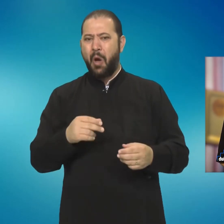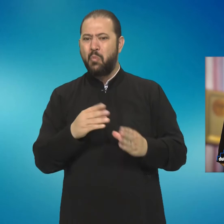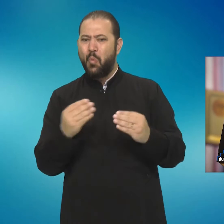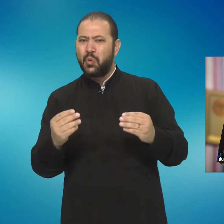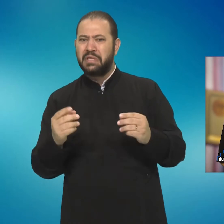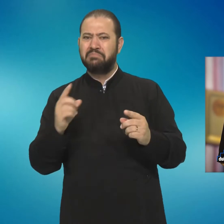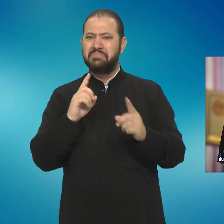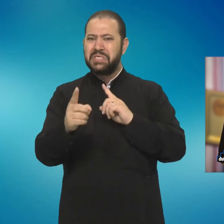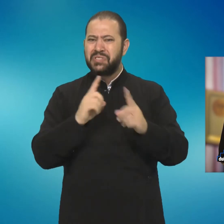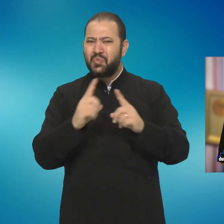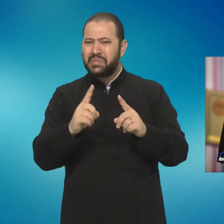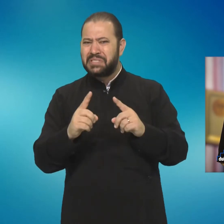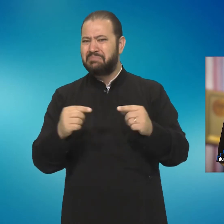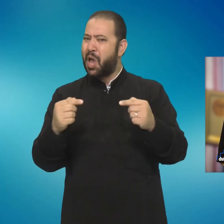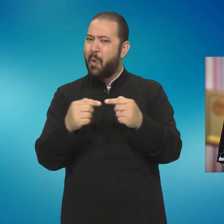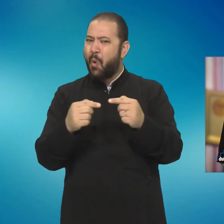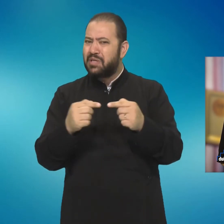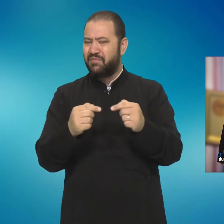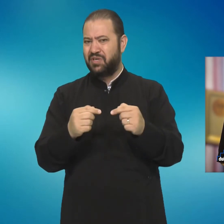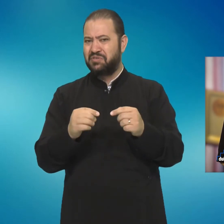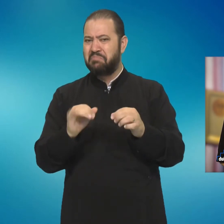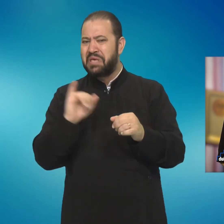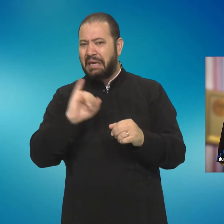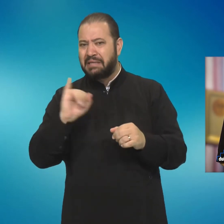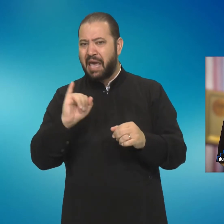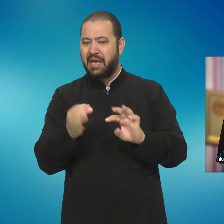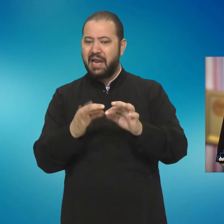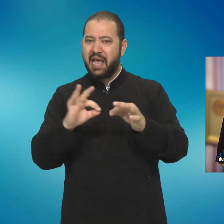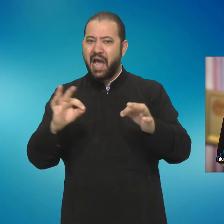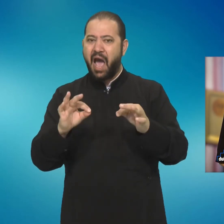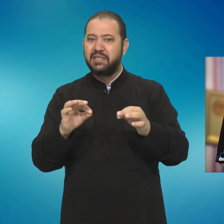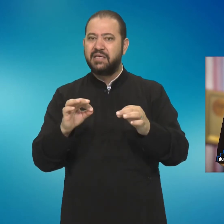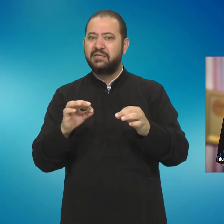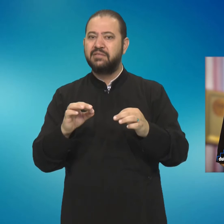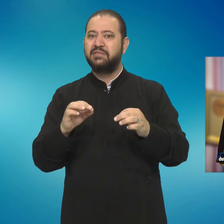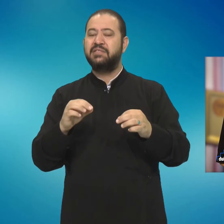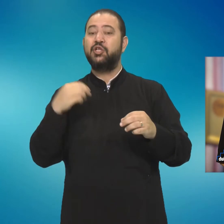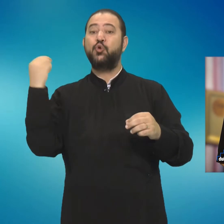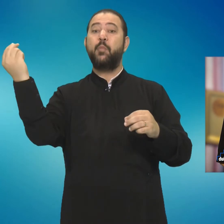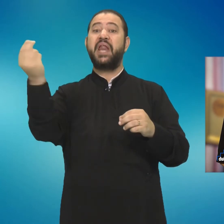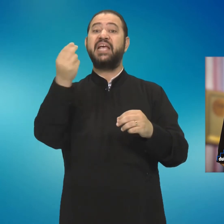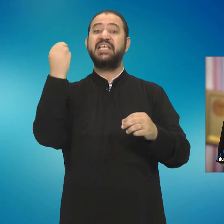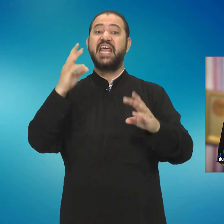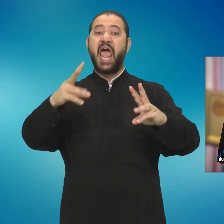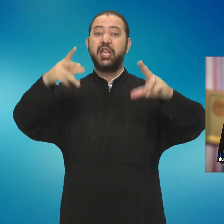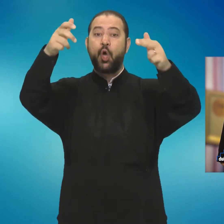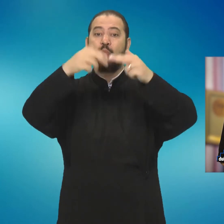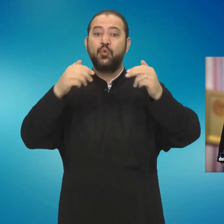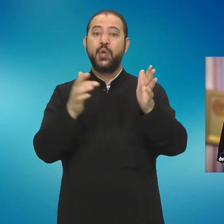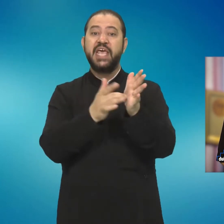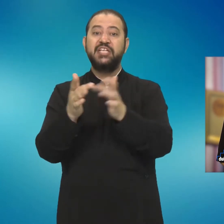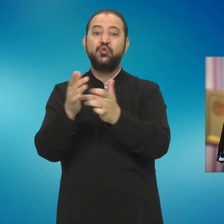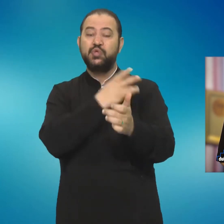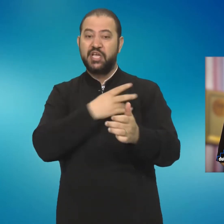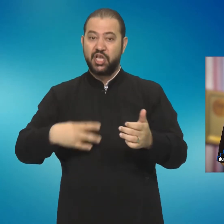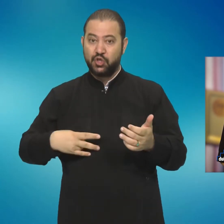de fel de controverse, fel de fel de idei legate de Dumnezeirea Mântuitorului Iisus Hristos,